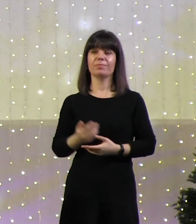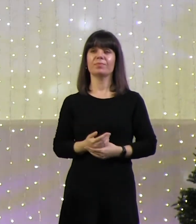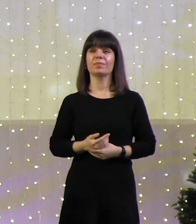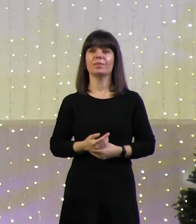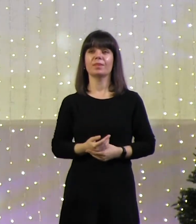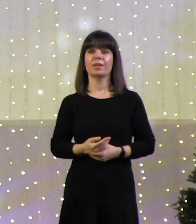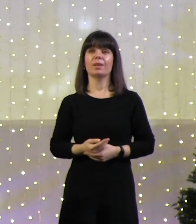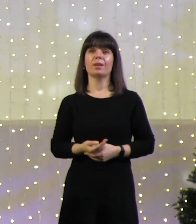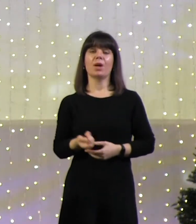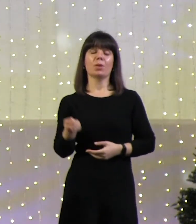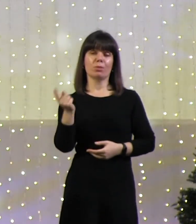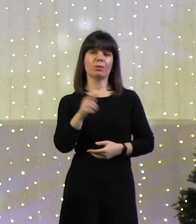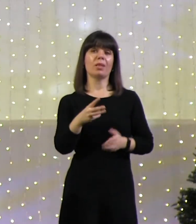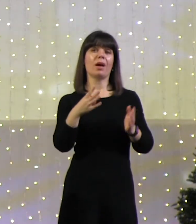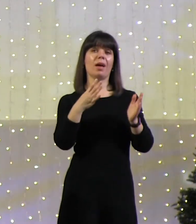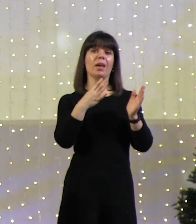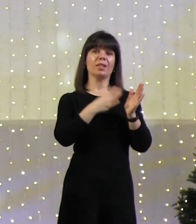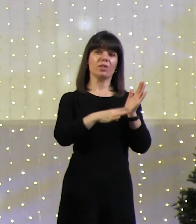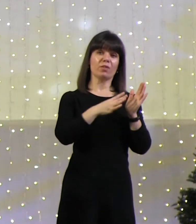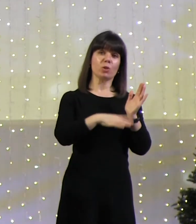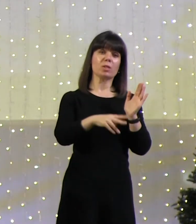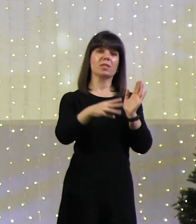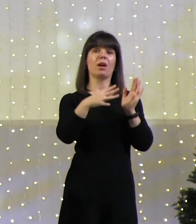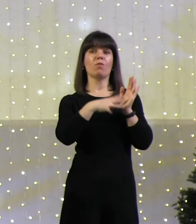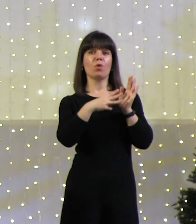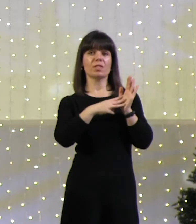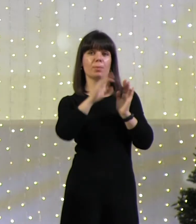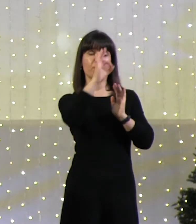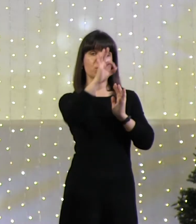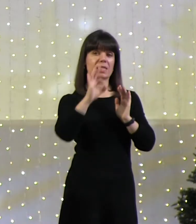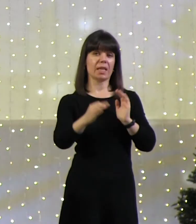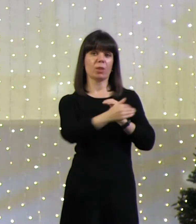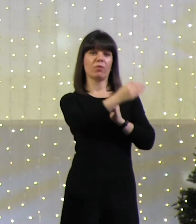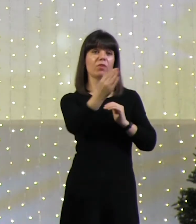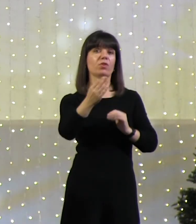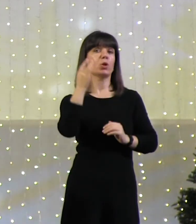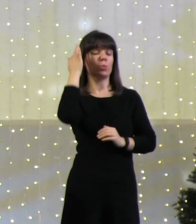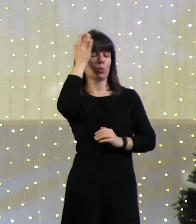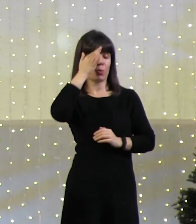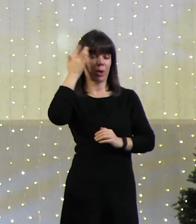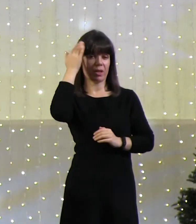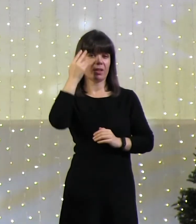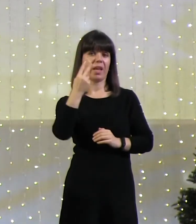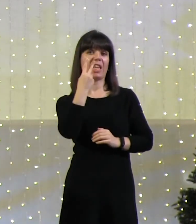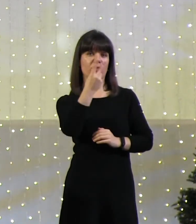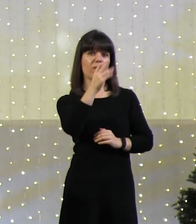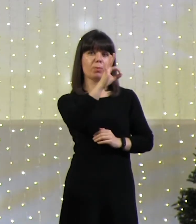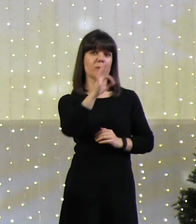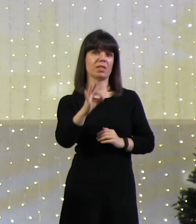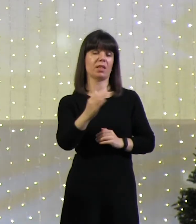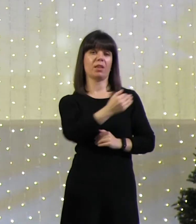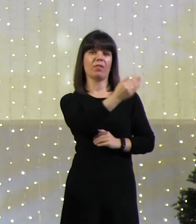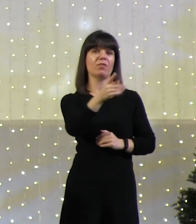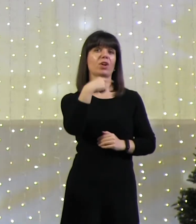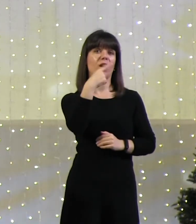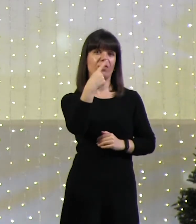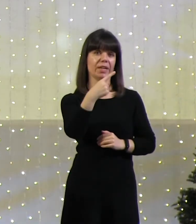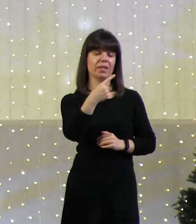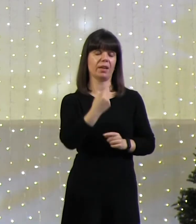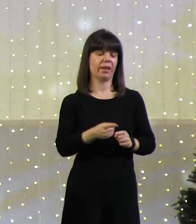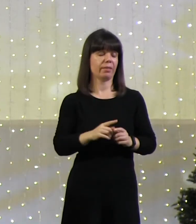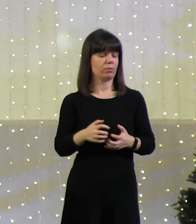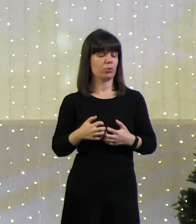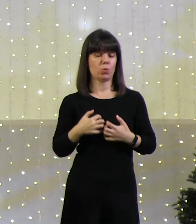98% вы думаете и 2% говорите. Это ужас.